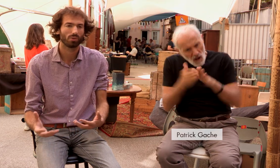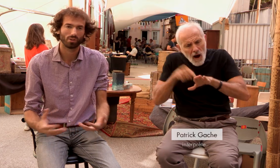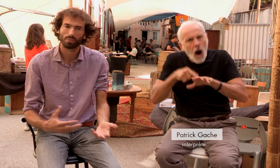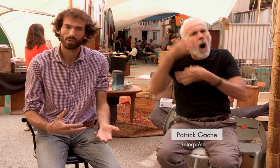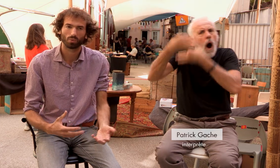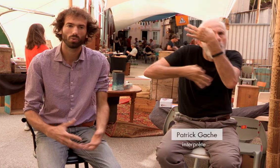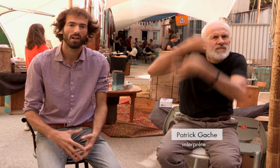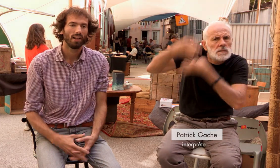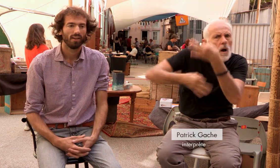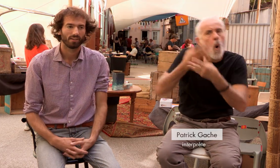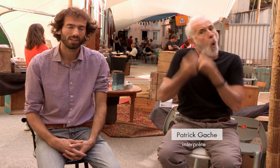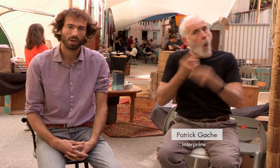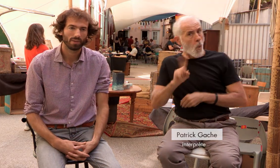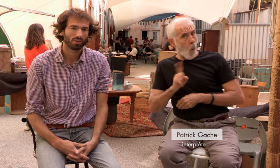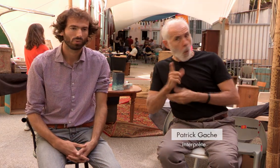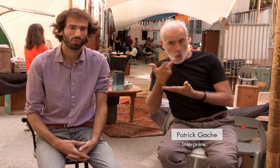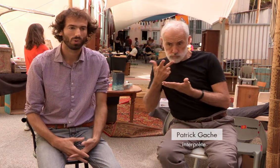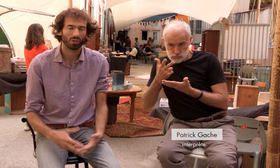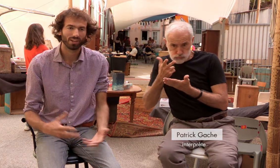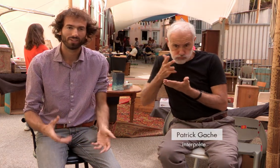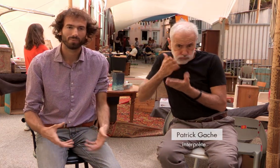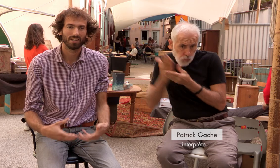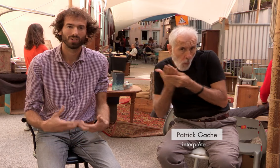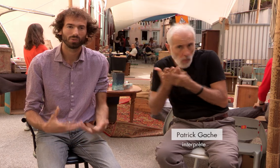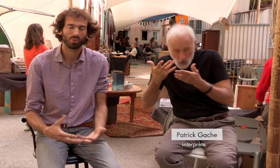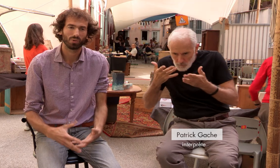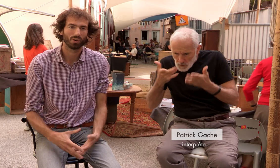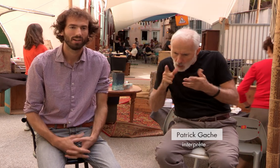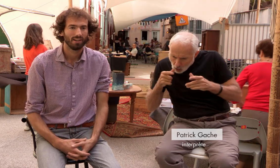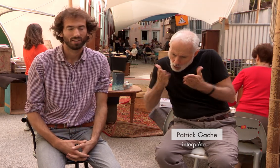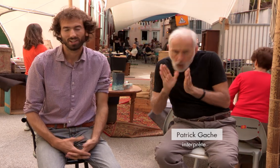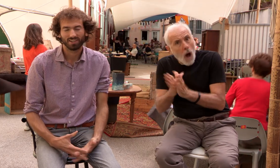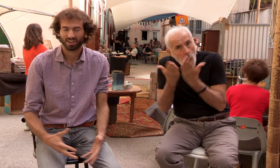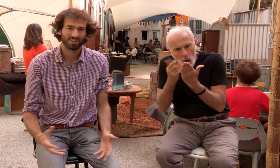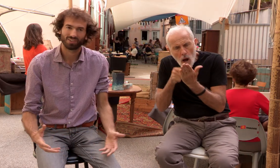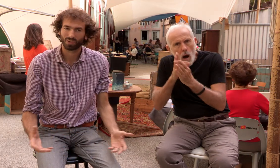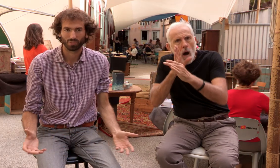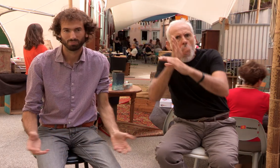fictionnels, mais pas toujours, qui permettent de rentrer dans un pays, dans une culture, et d'élargir ses horizons.